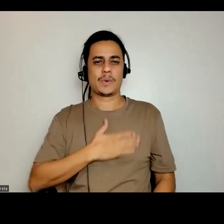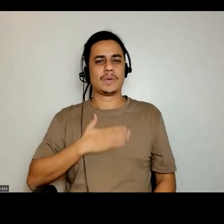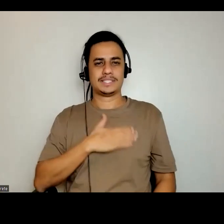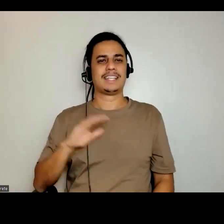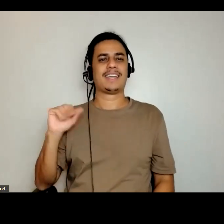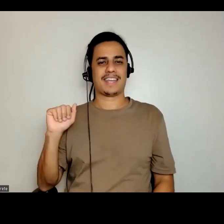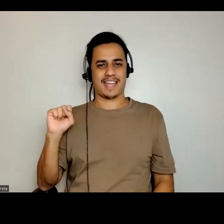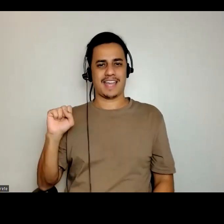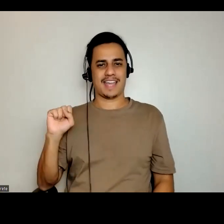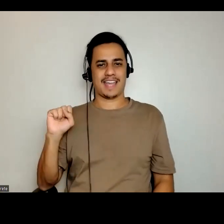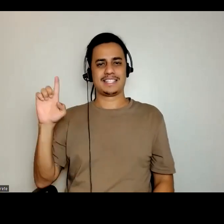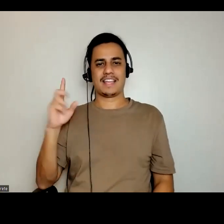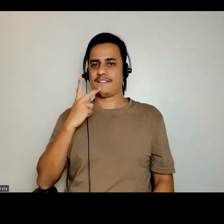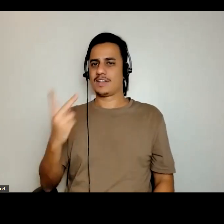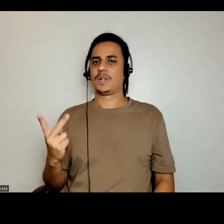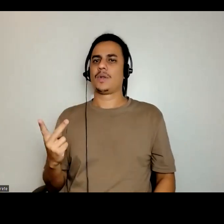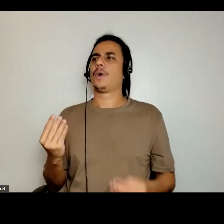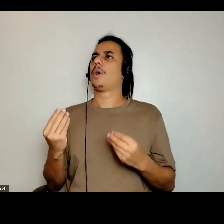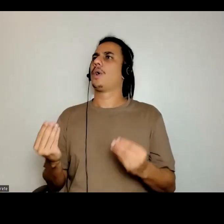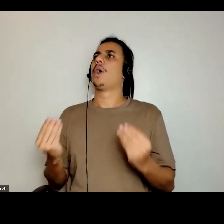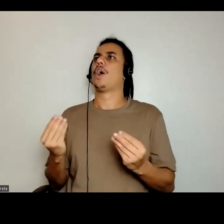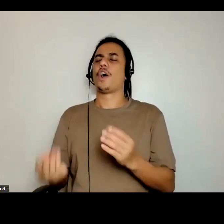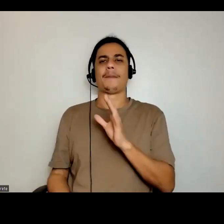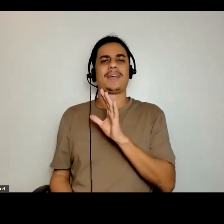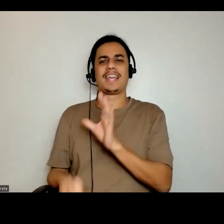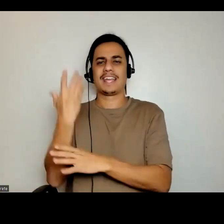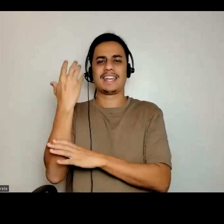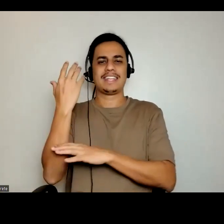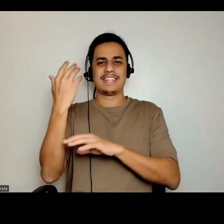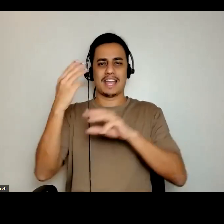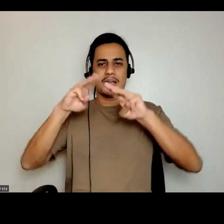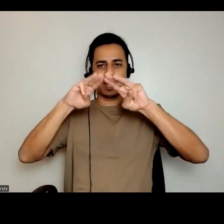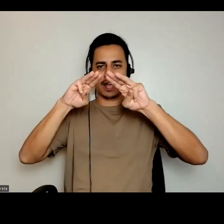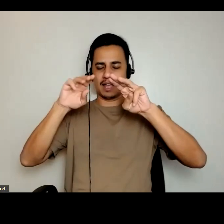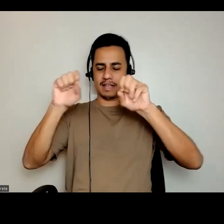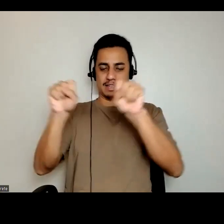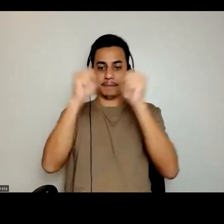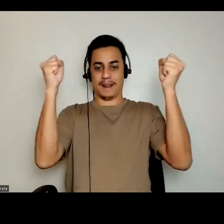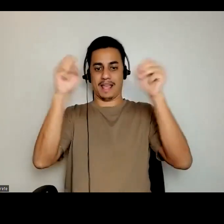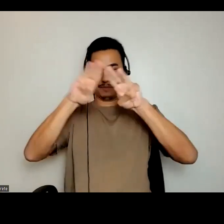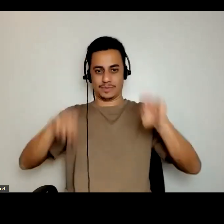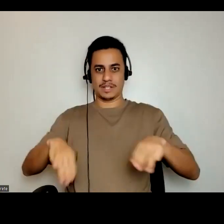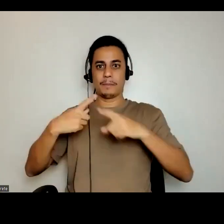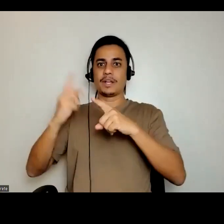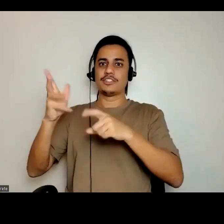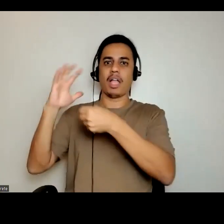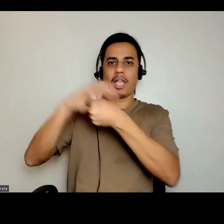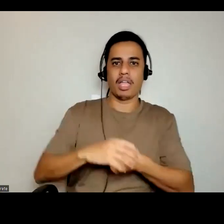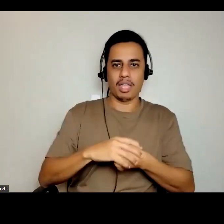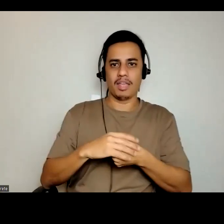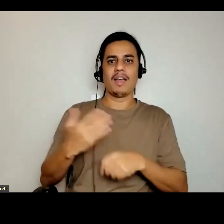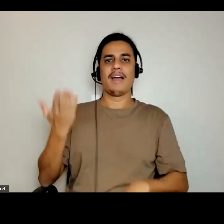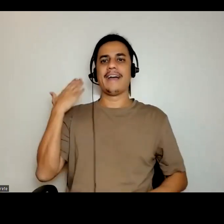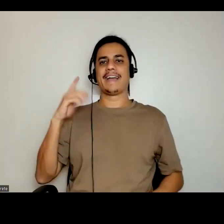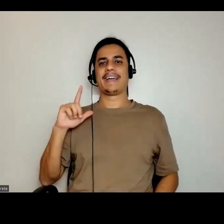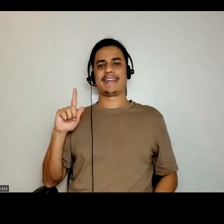decolonizar uma coisa que já nasce de uma lógica da colonização. O museu, ele nasce da lógica da colonização. O que eram os gabinetes de curiosidade,